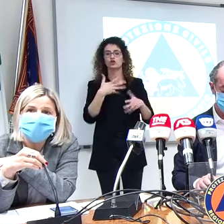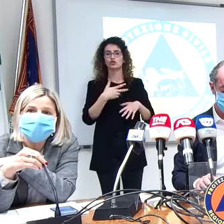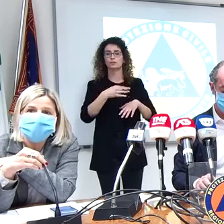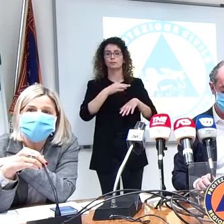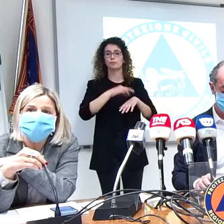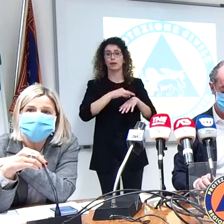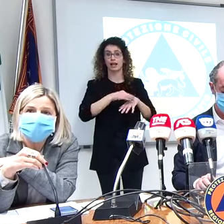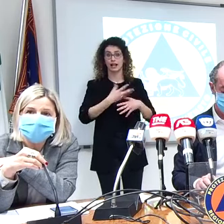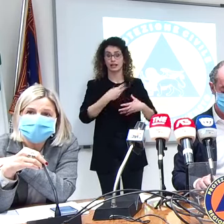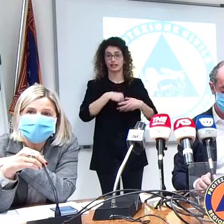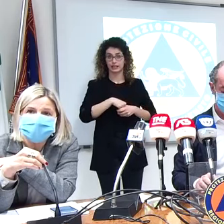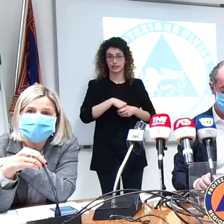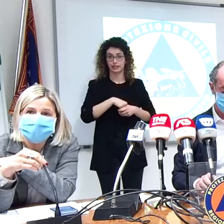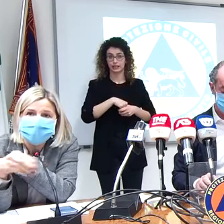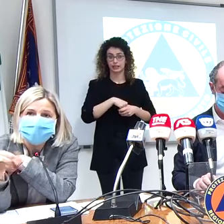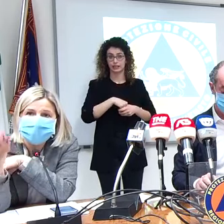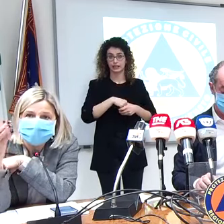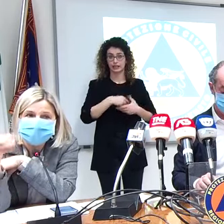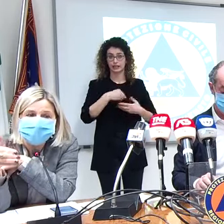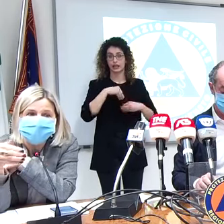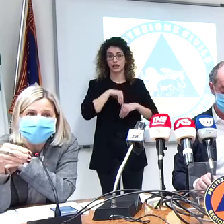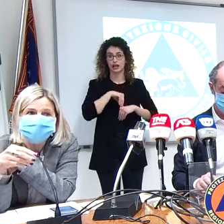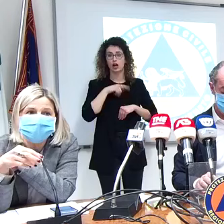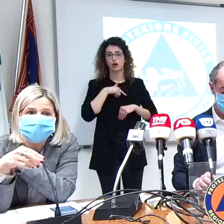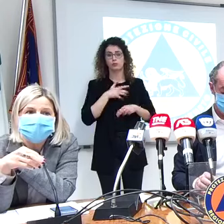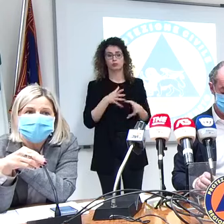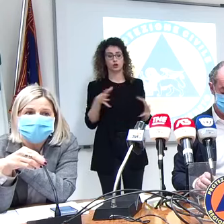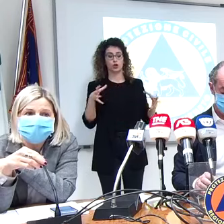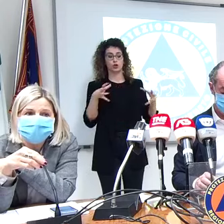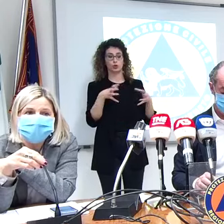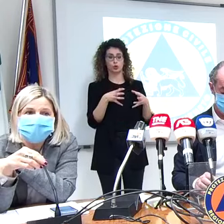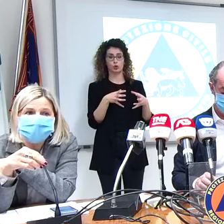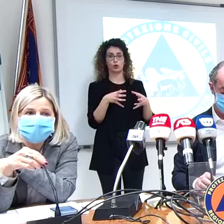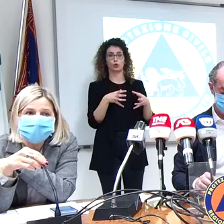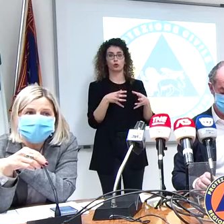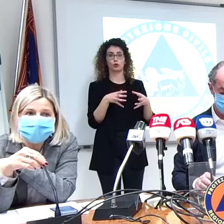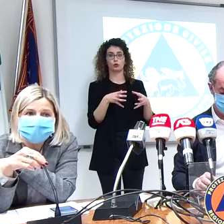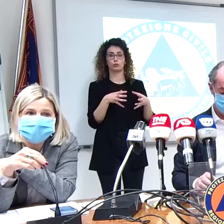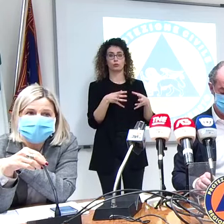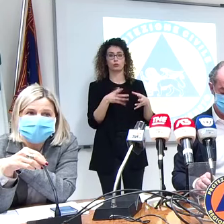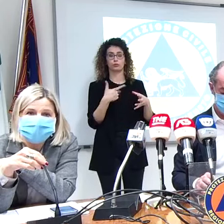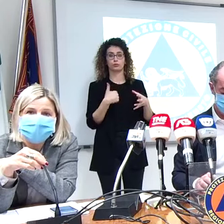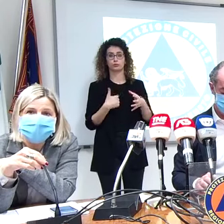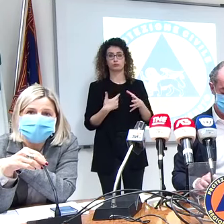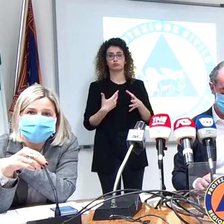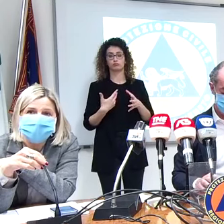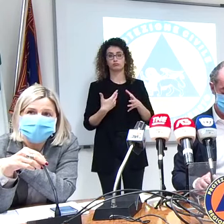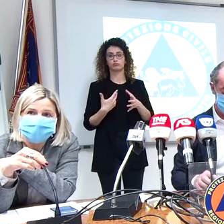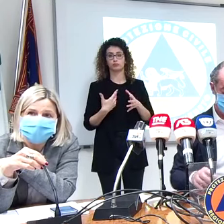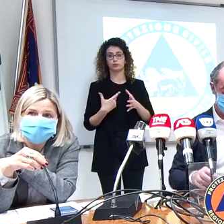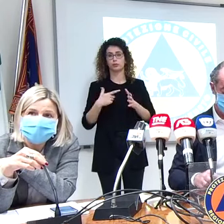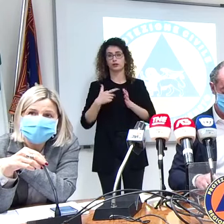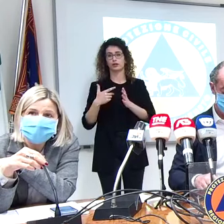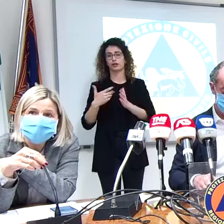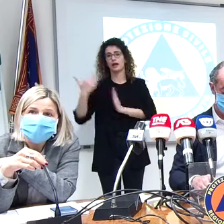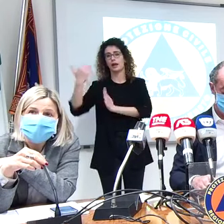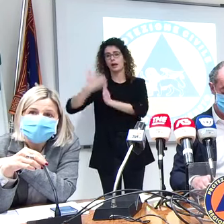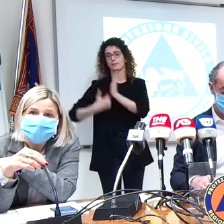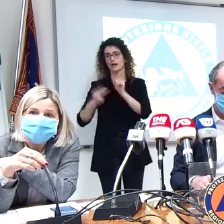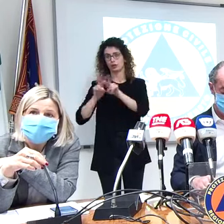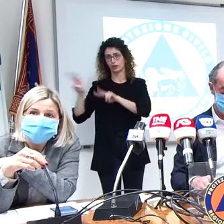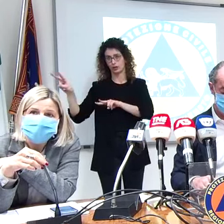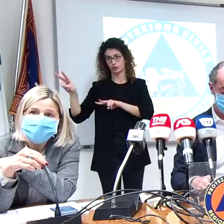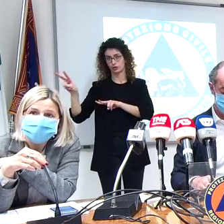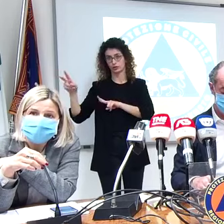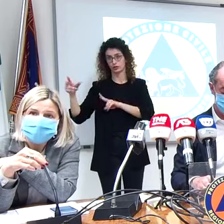che rientrano in una casistica, che è quella anche che c'è stata fornita in base al piano nazionale e